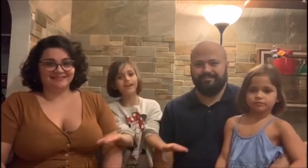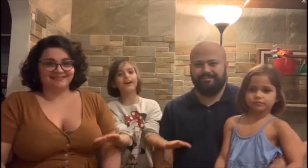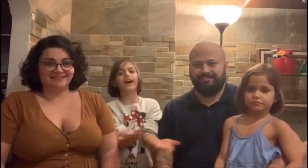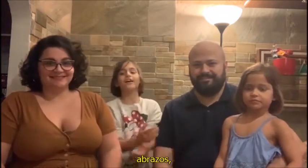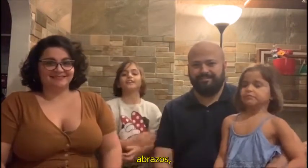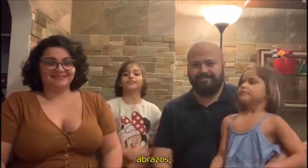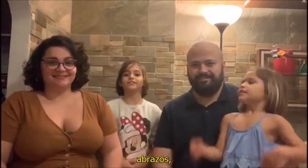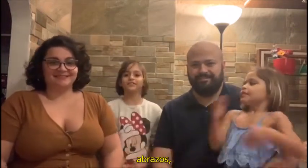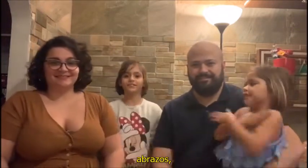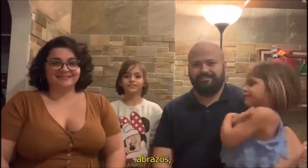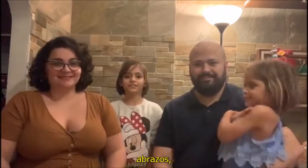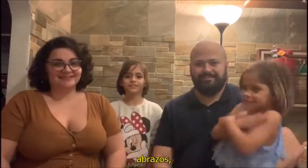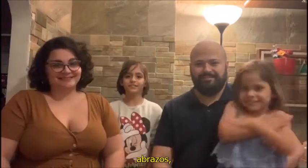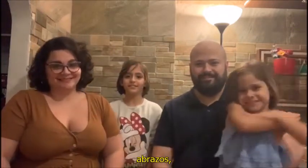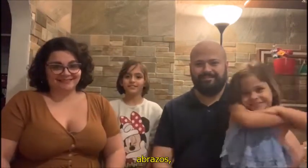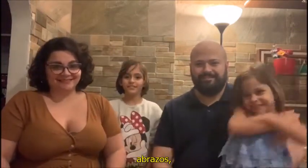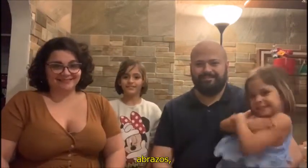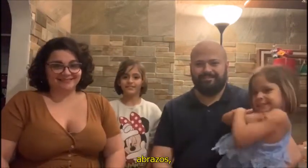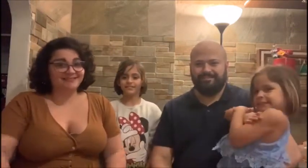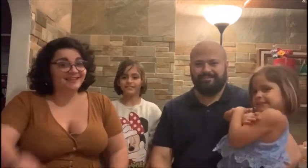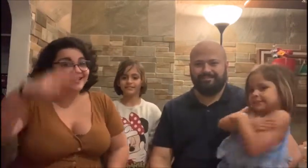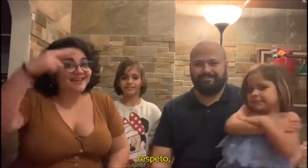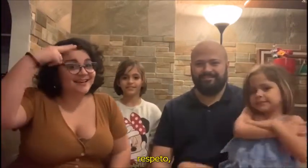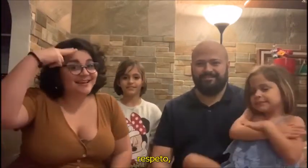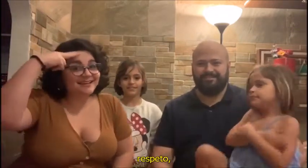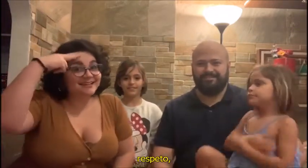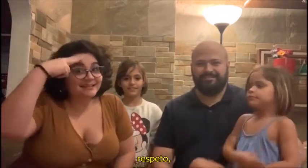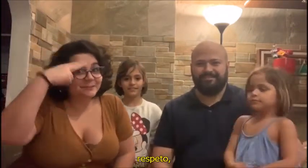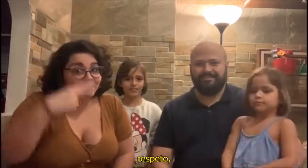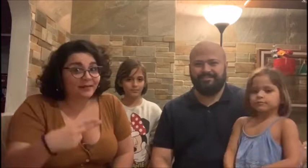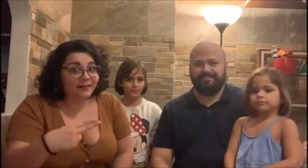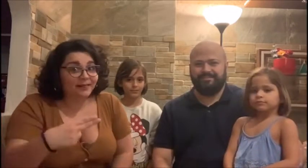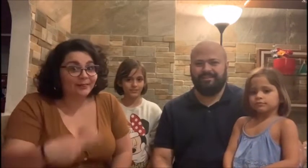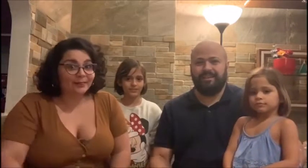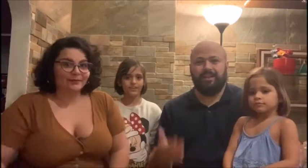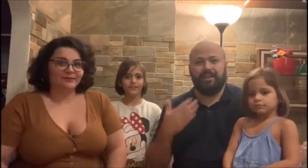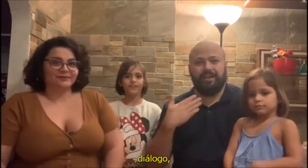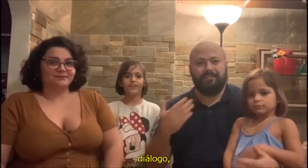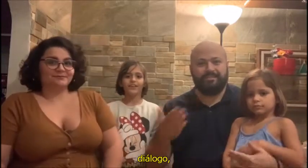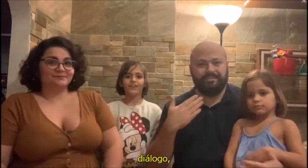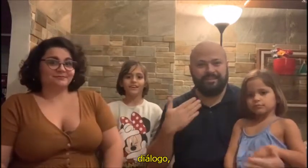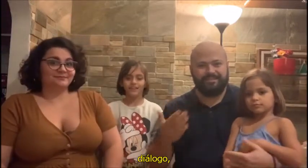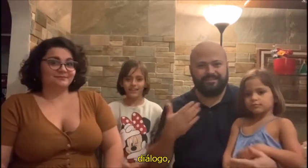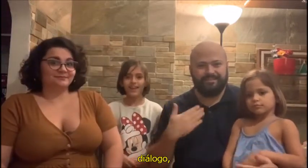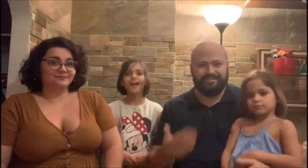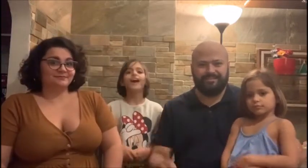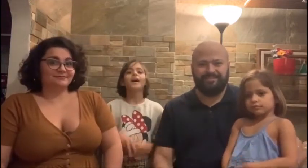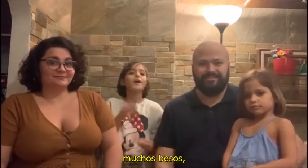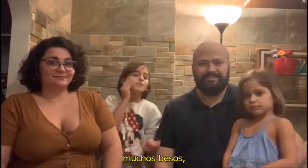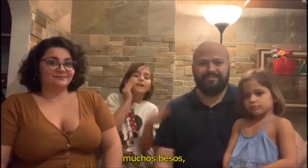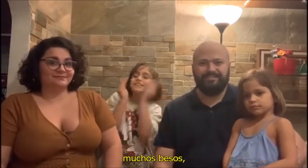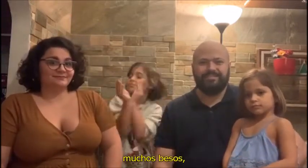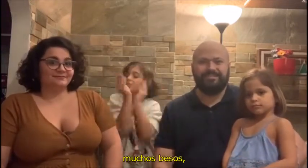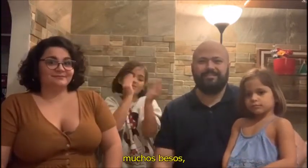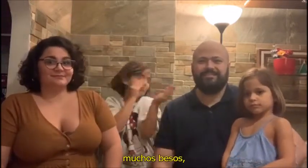confianza, abrazos, respeto, diálogo, muchos